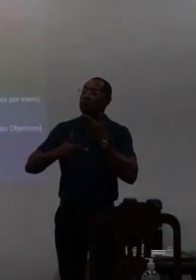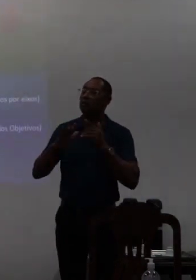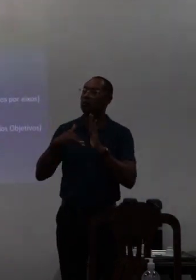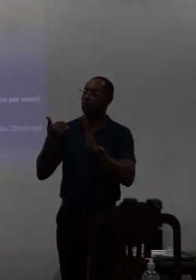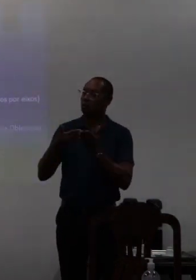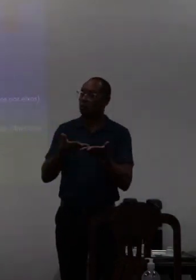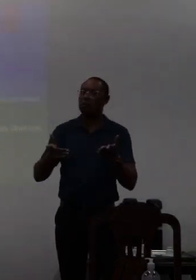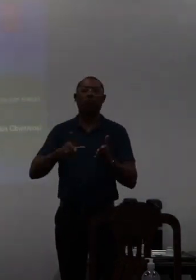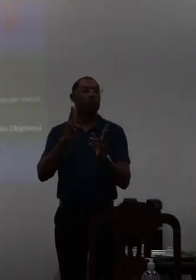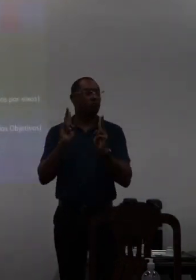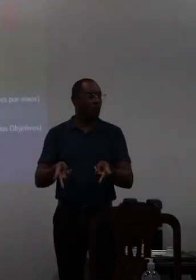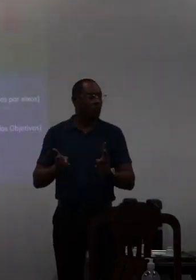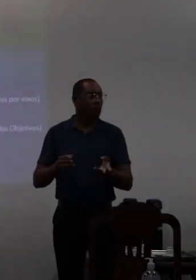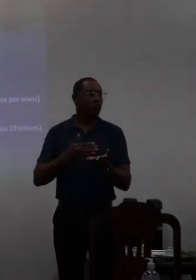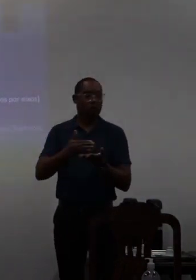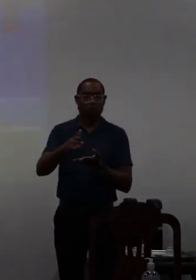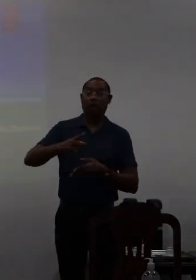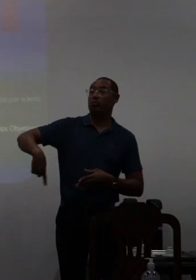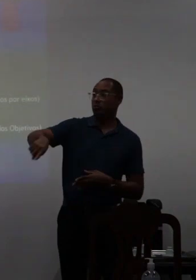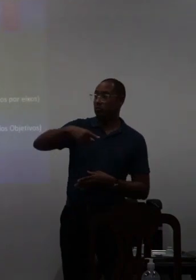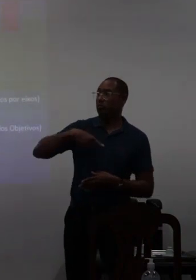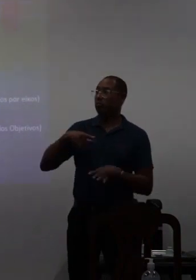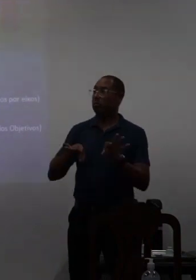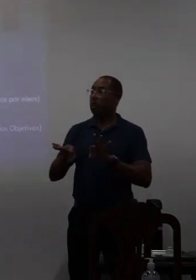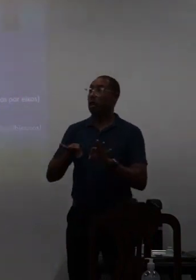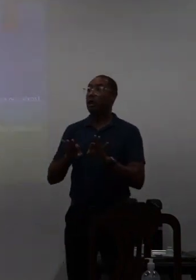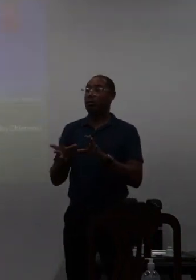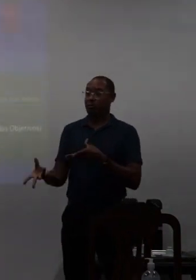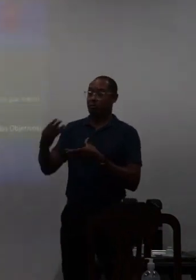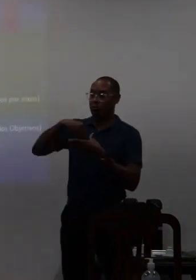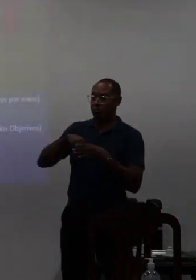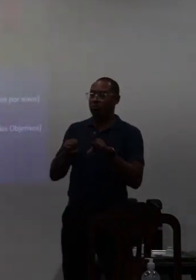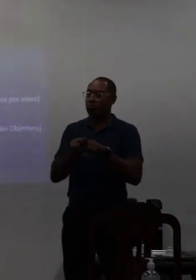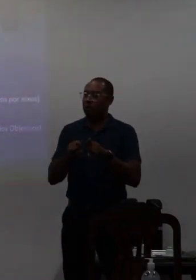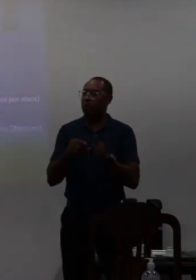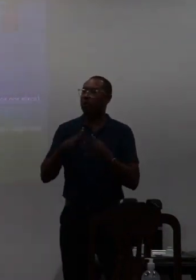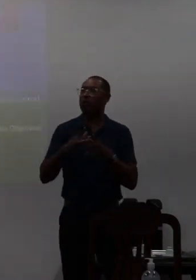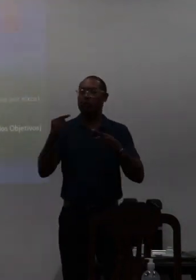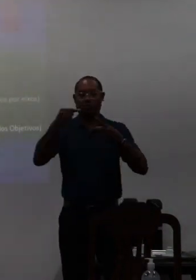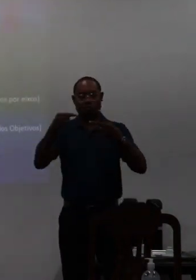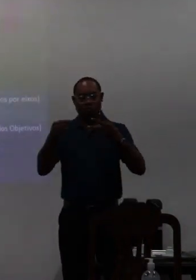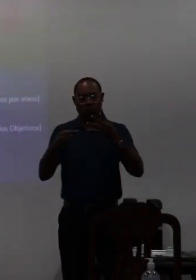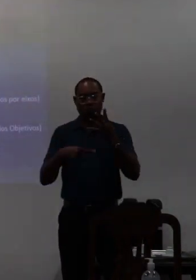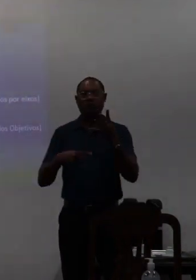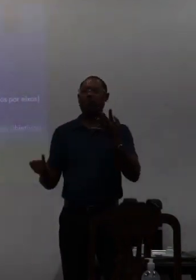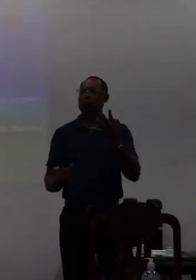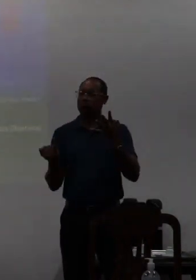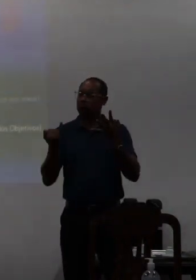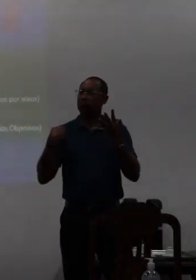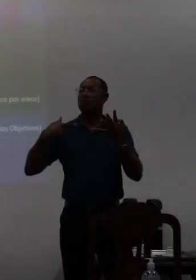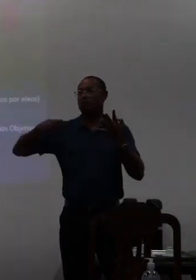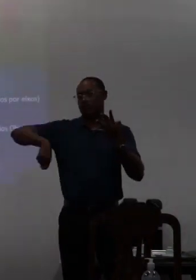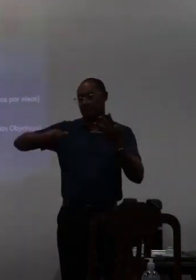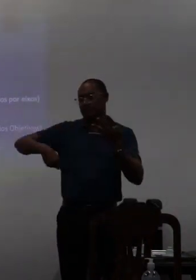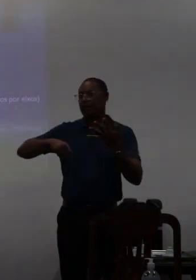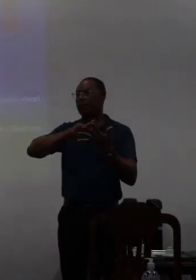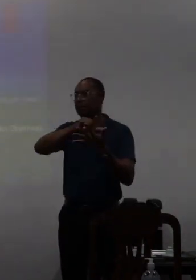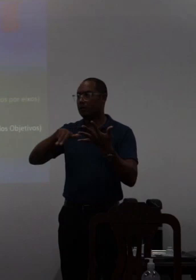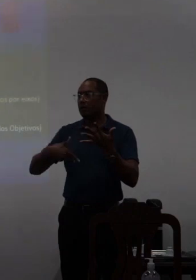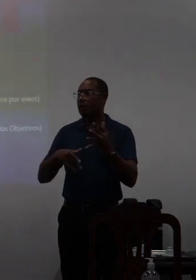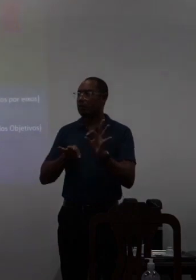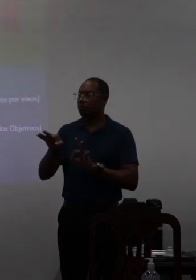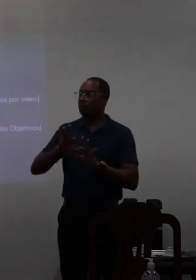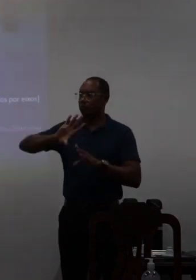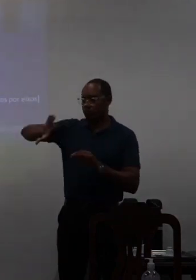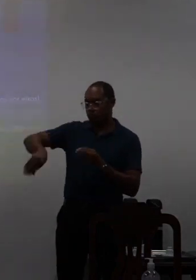de todos que eles permanecessem nós só inserimos nele os elementos que a gente achava necessário pra